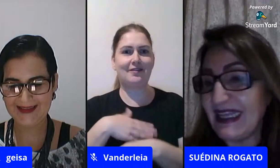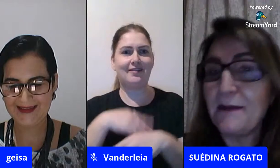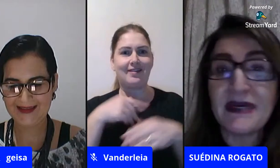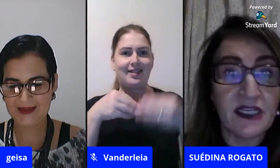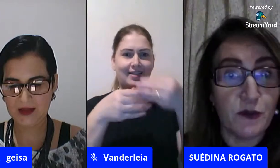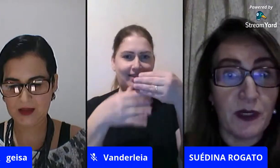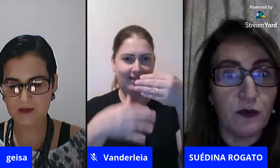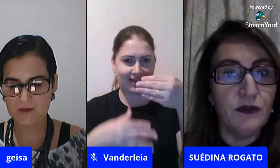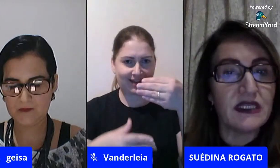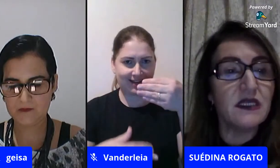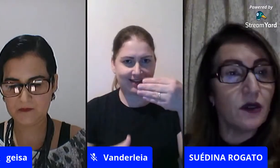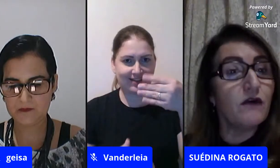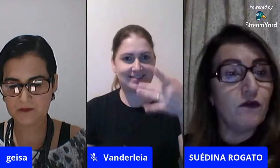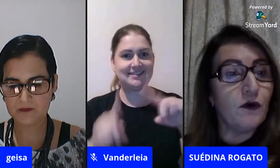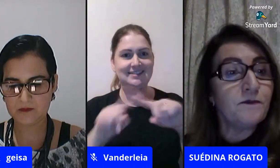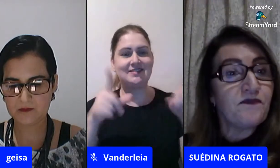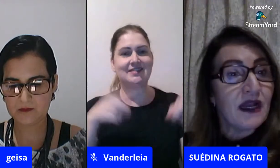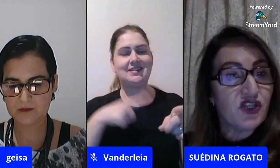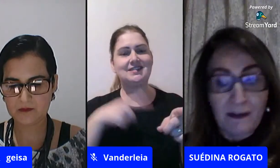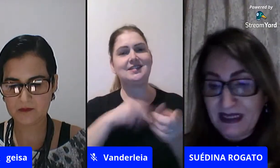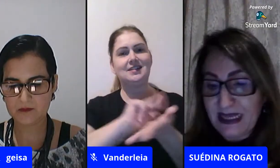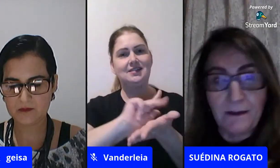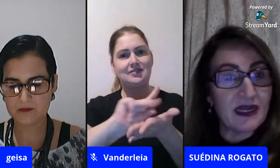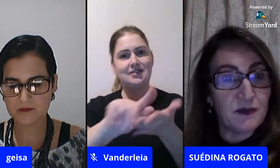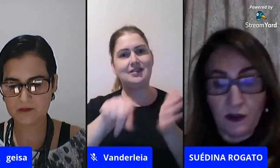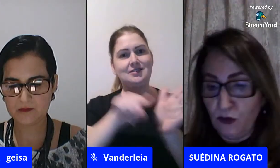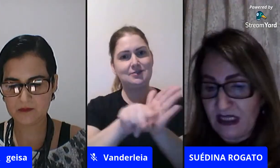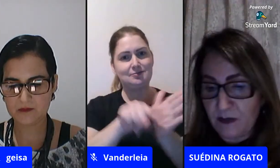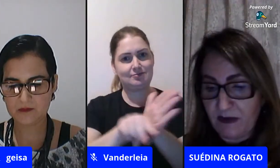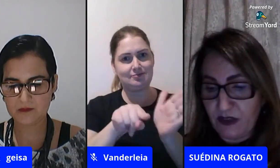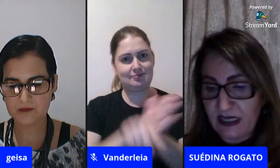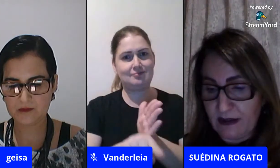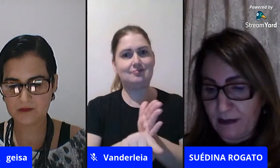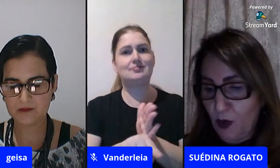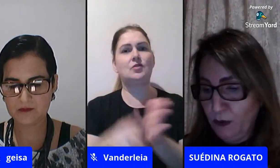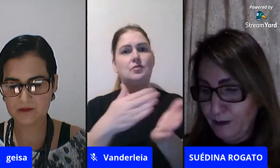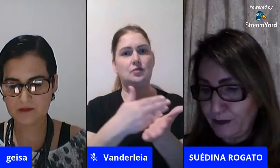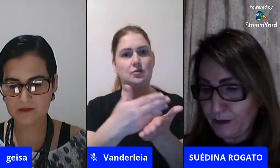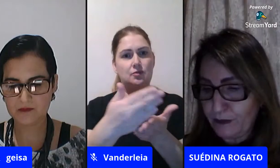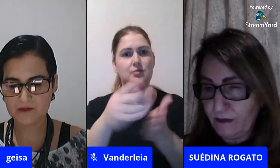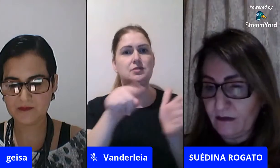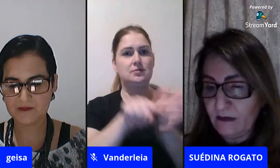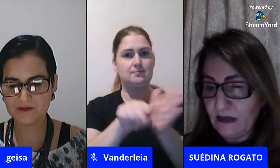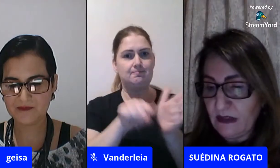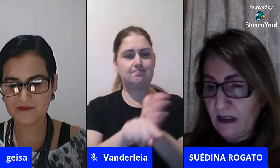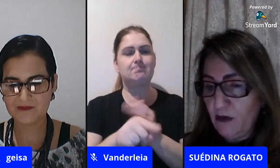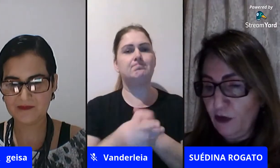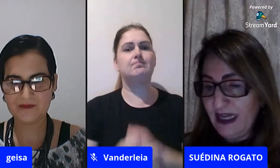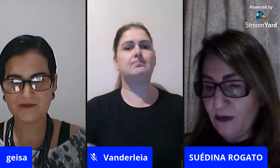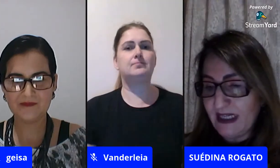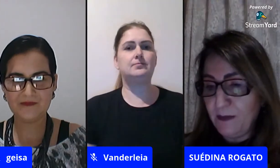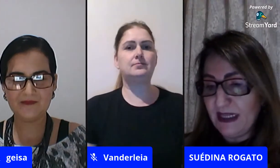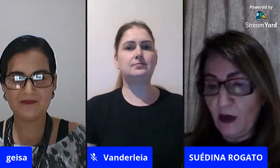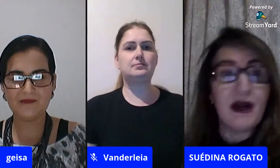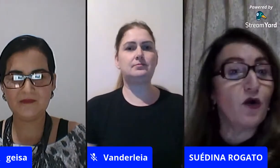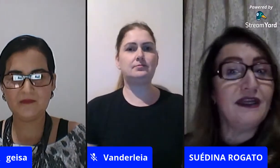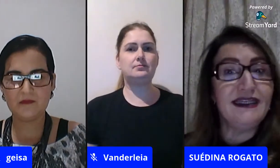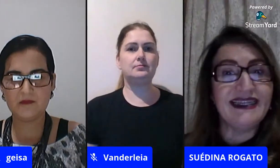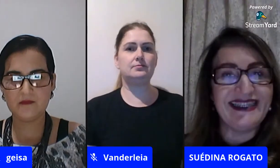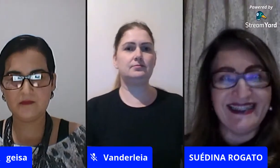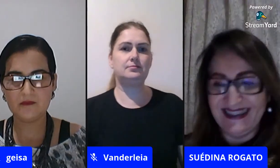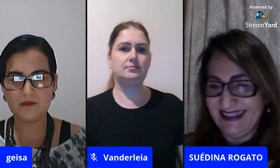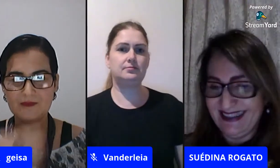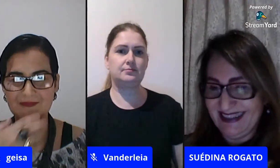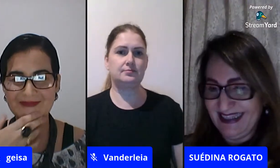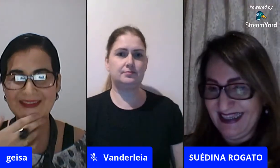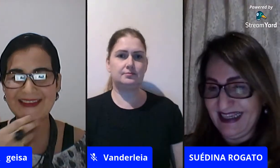assuntos né tem bastante perguntas então eu vou já passar para as perguntas para você tá bom eu vou lendo aqui porque tem uma